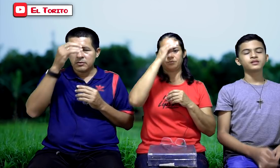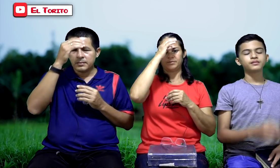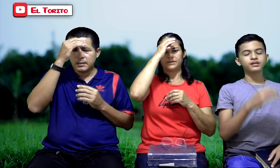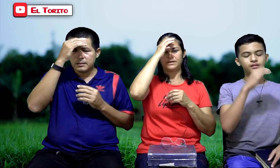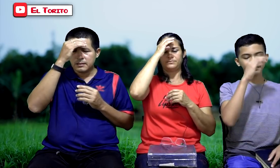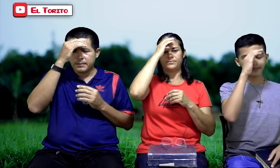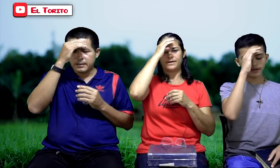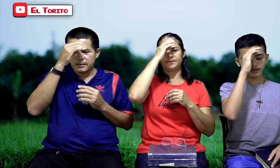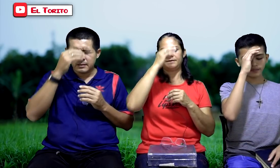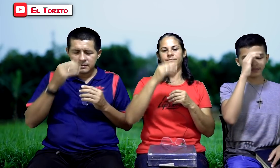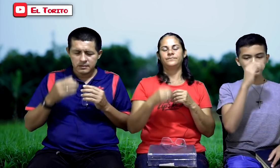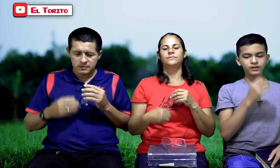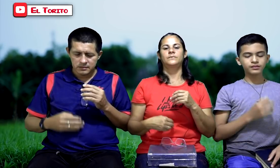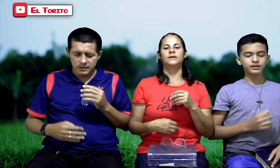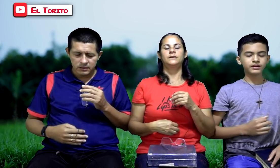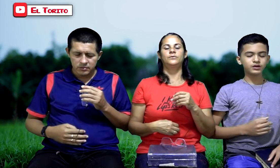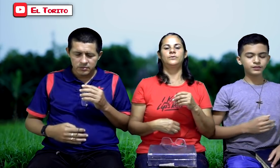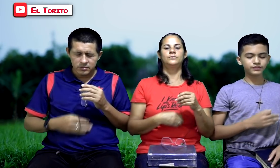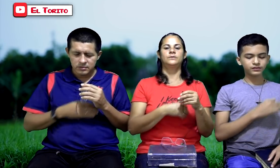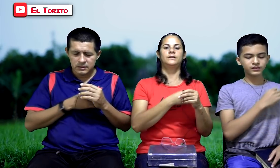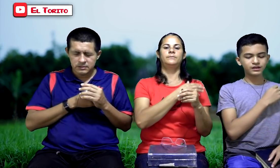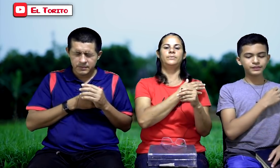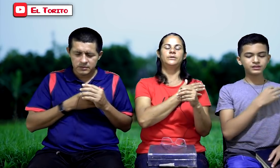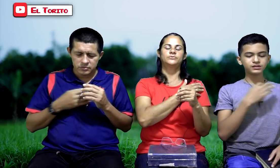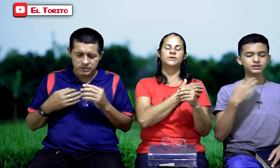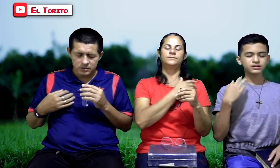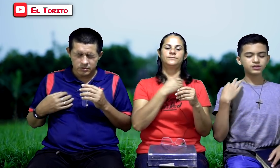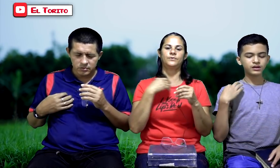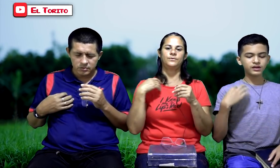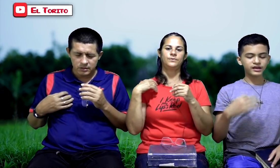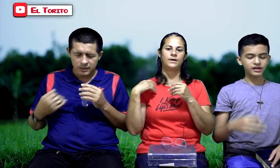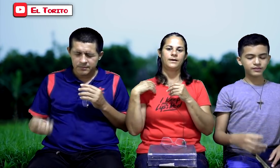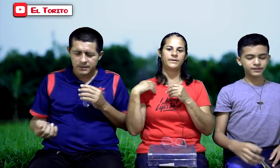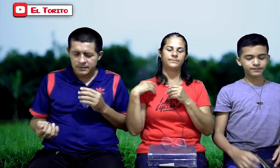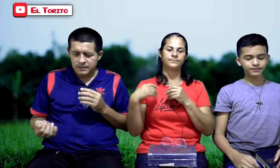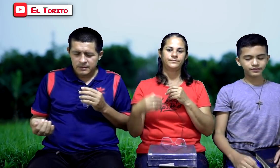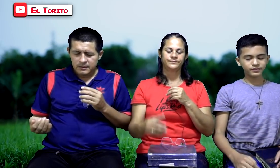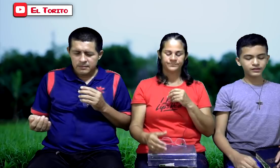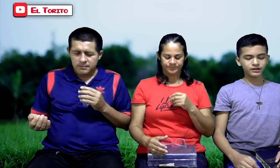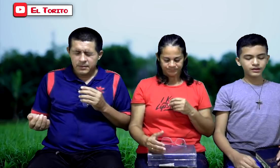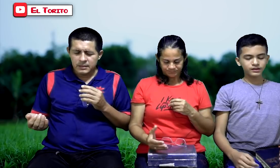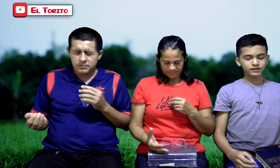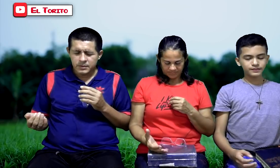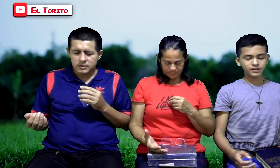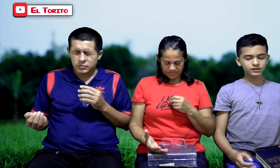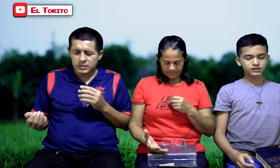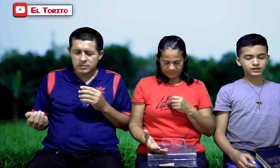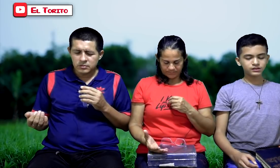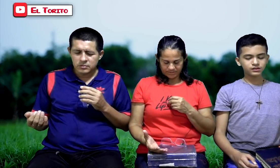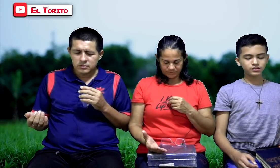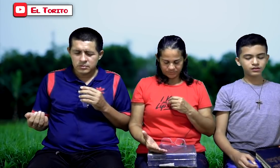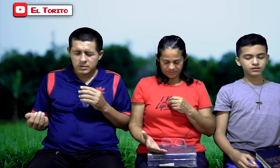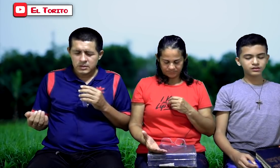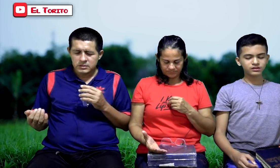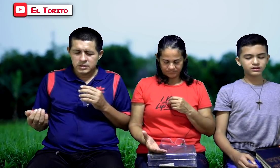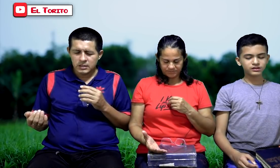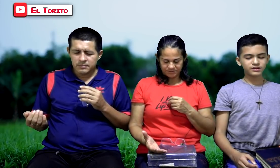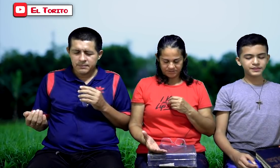el nombre del Padre, del Hijo, del Espíritu Santo. Amén. Ven Espíritu Santo, lléname